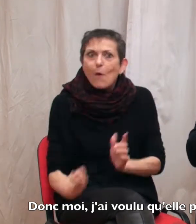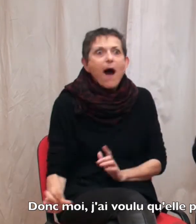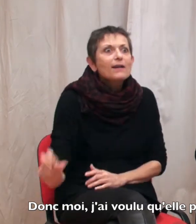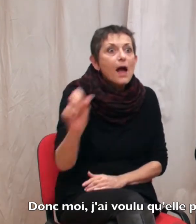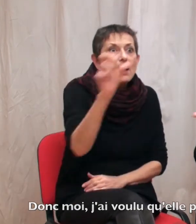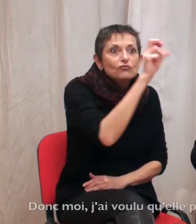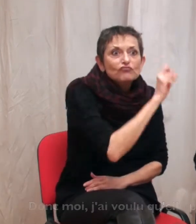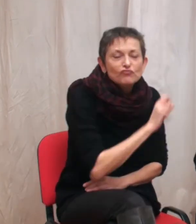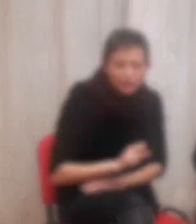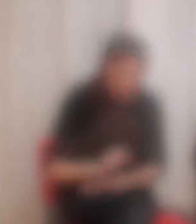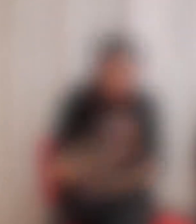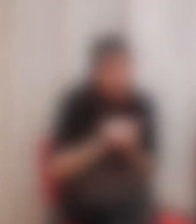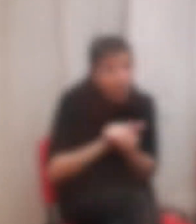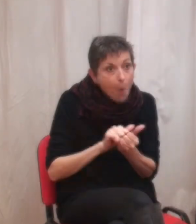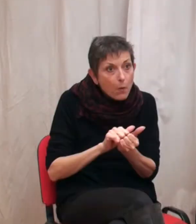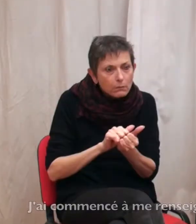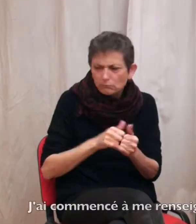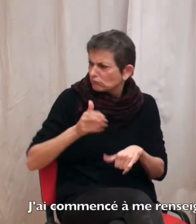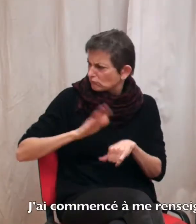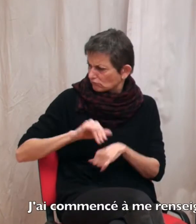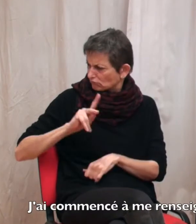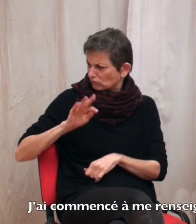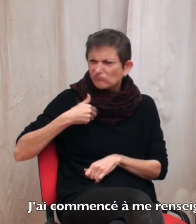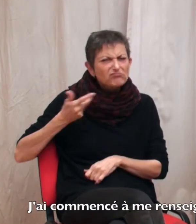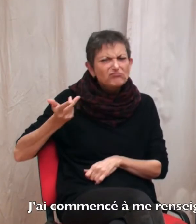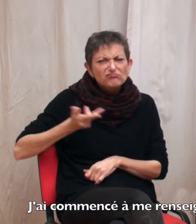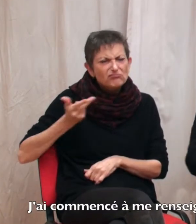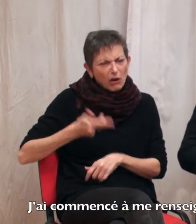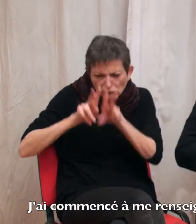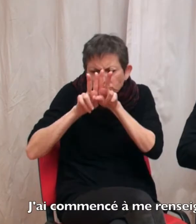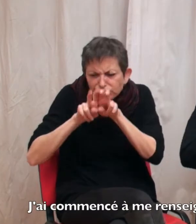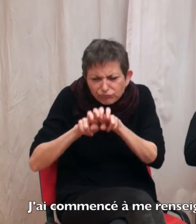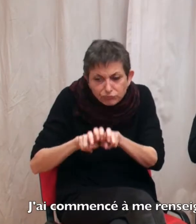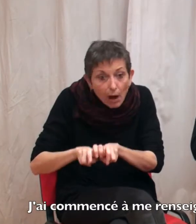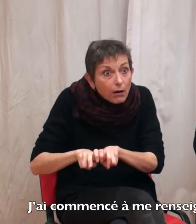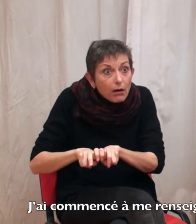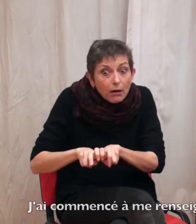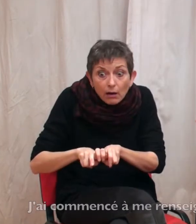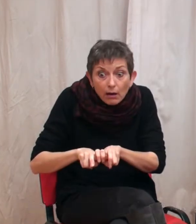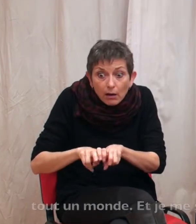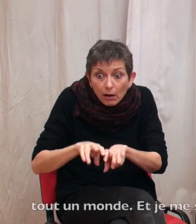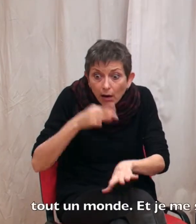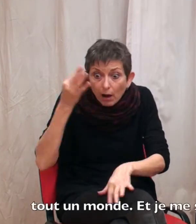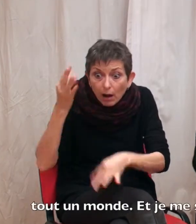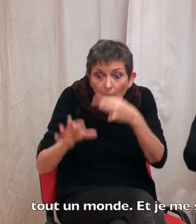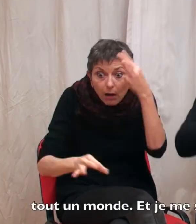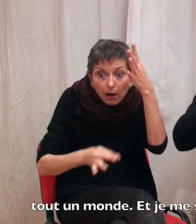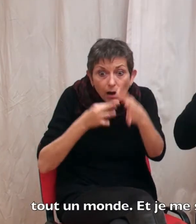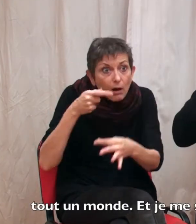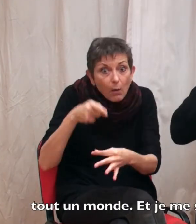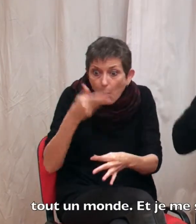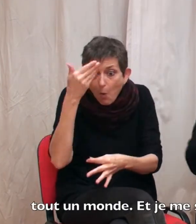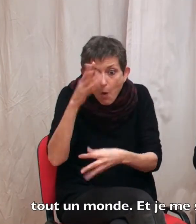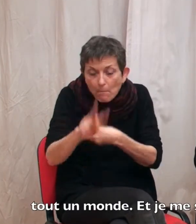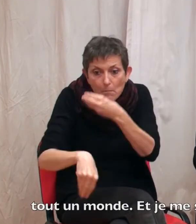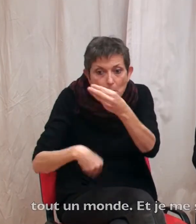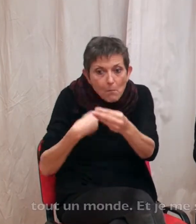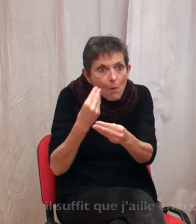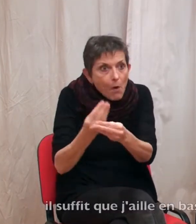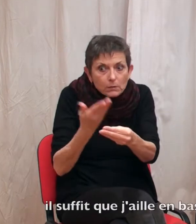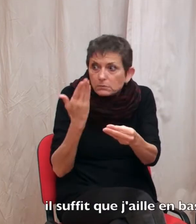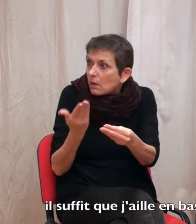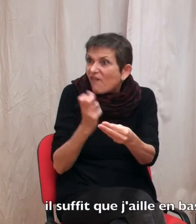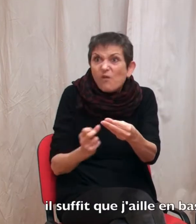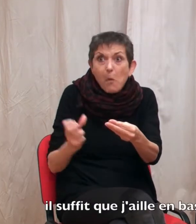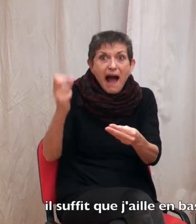la faire voyager. Alors là j'ai commencé à m'enseigner sur qu'est-ce que c'est qu'il était, et là j'ai découvert tout un monde. Et je me suis dit, mais pour voyager,